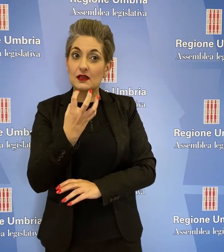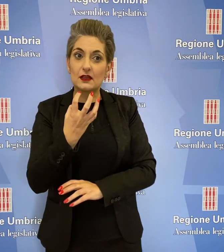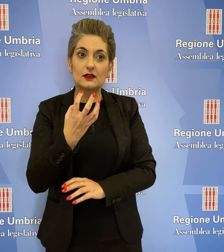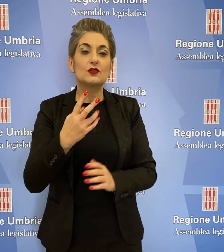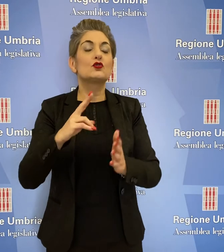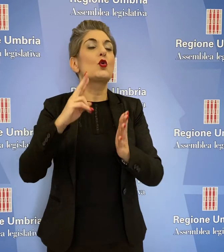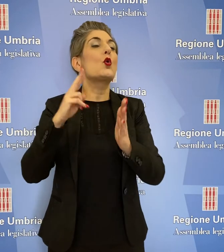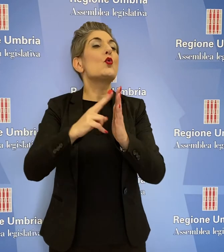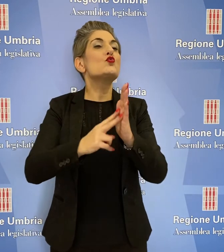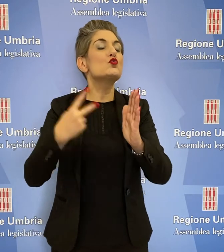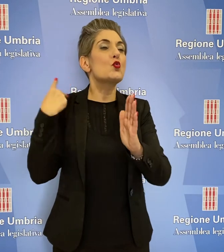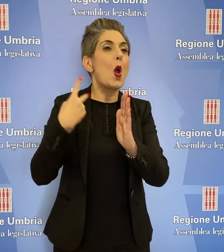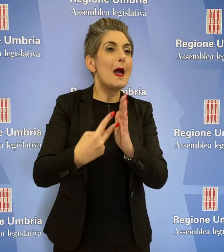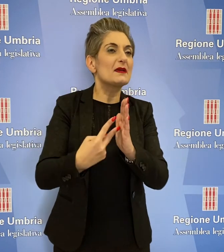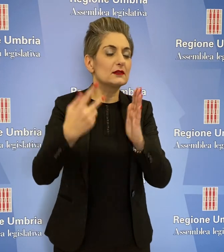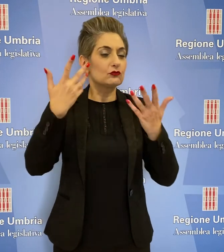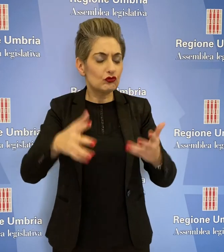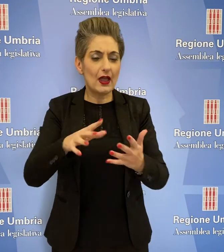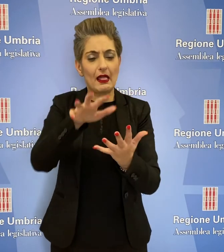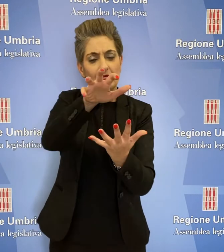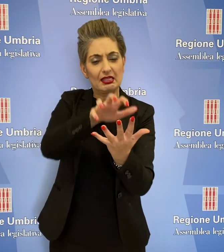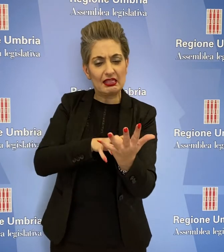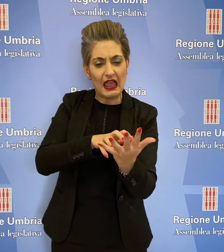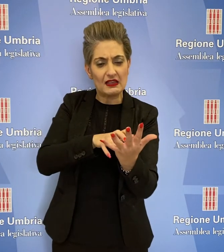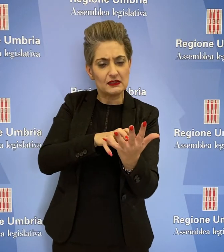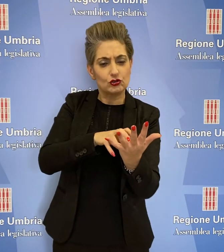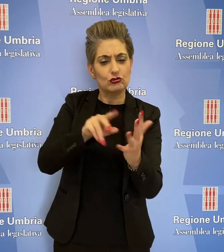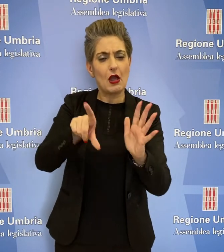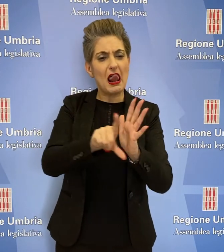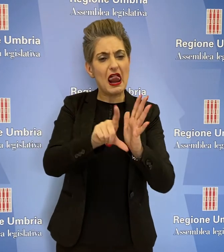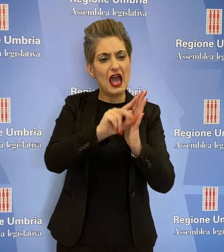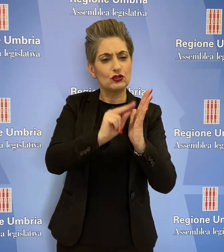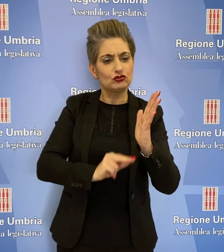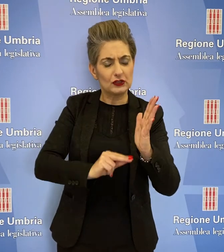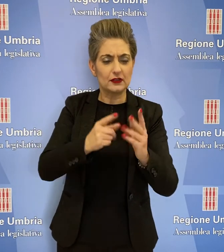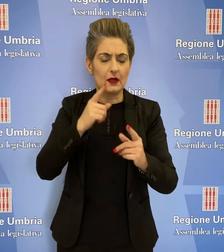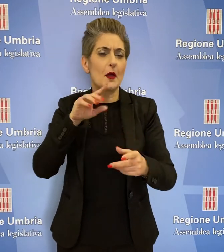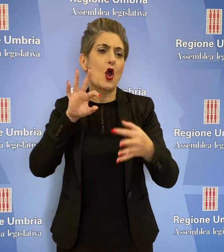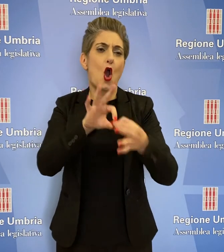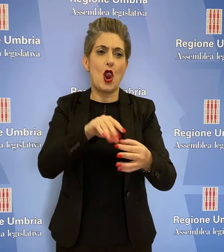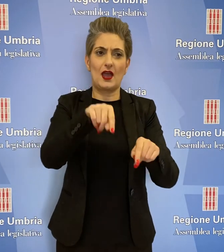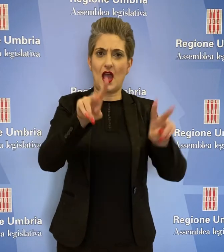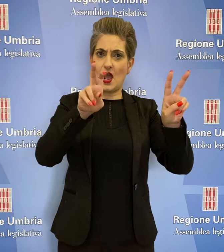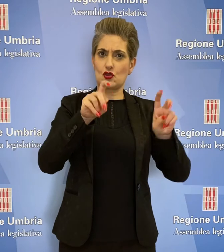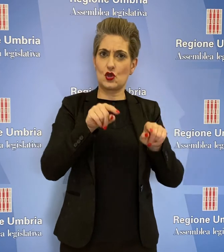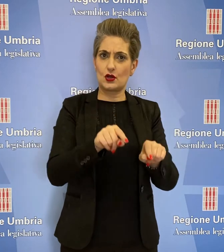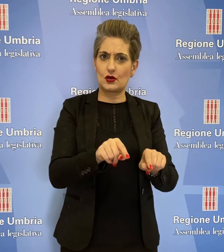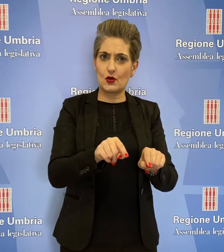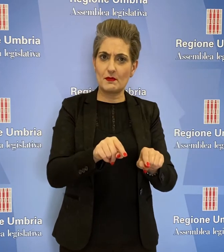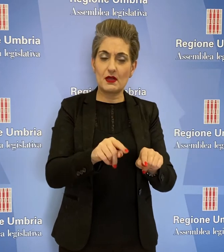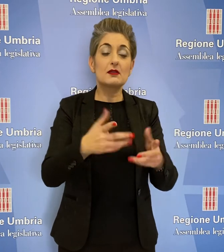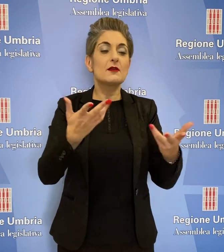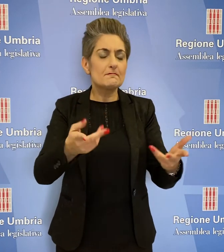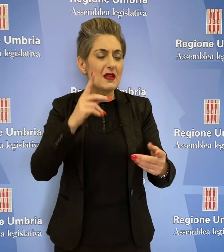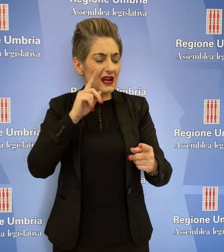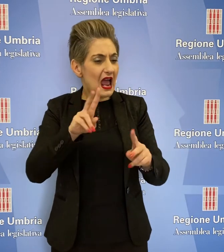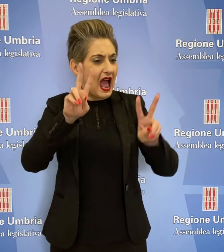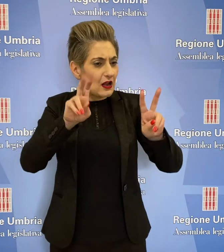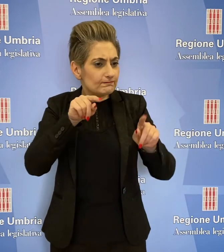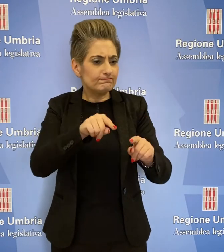circa due mesi stiamo elaborando un testo legislativo in proposito, che consenta di affrontare questi